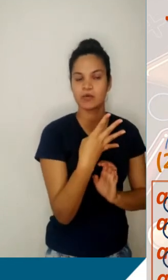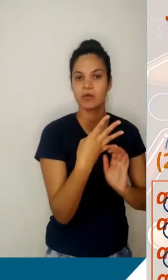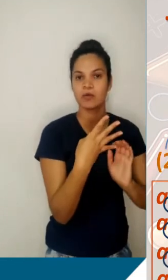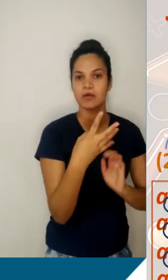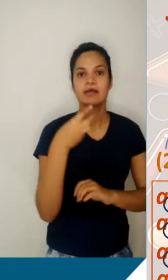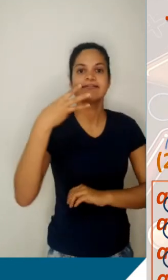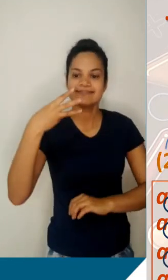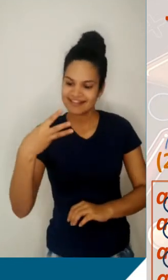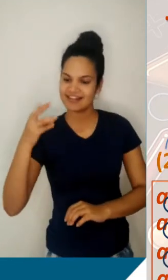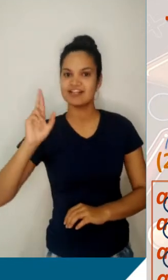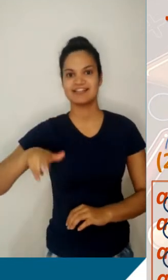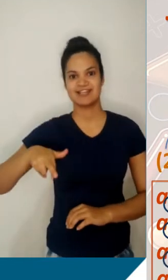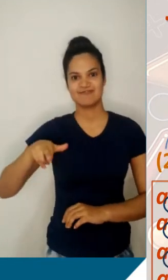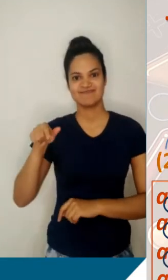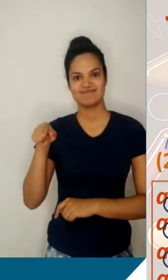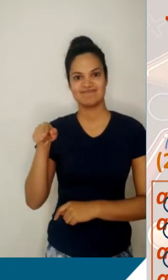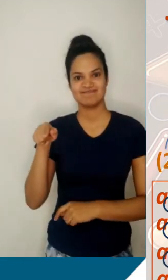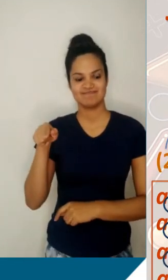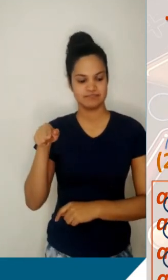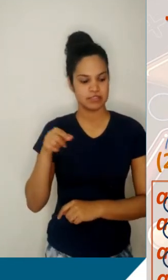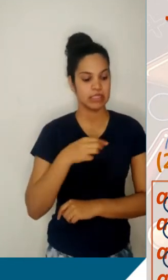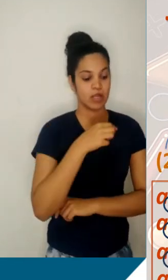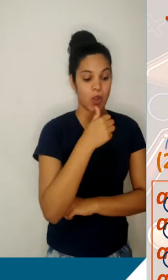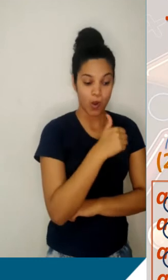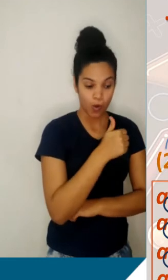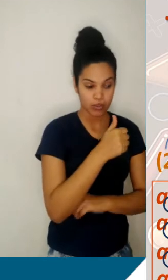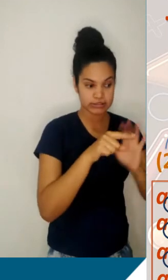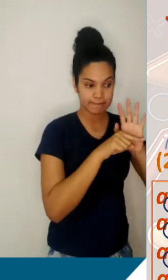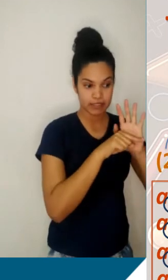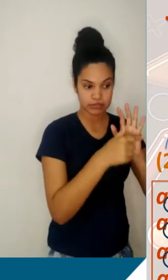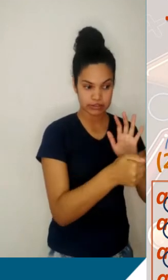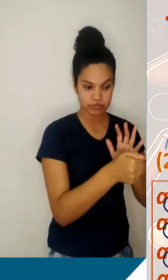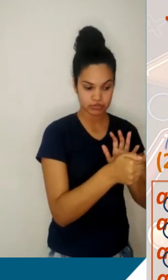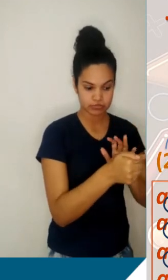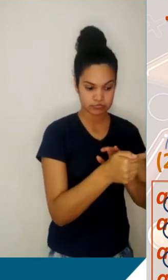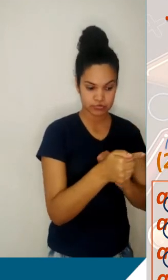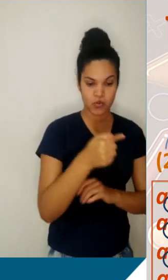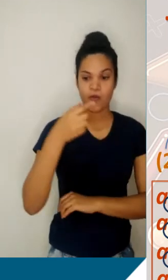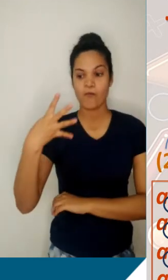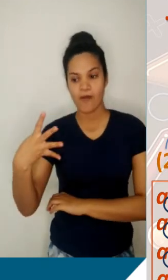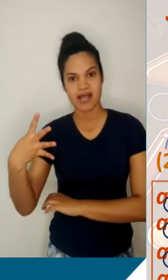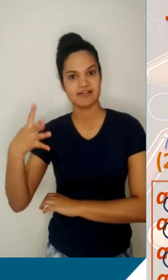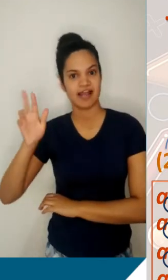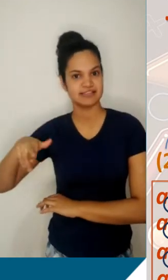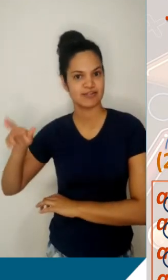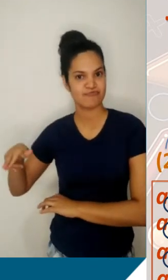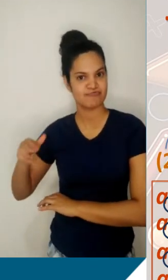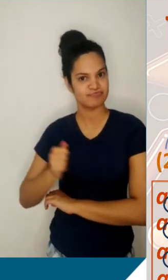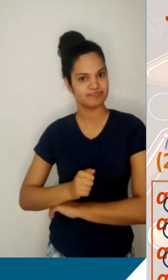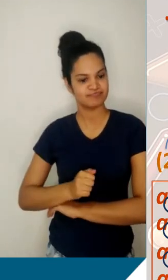3 razões. 11 menos 7, 4 razões. Então, se a gente